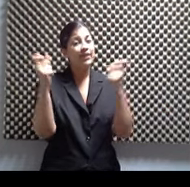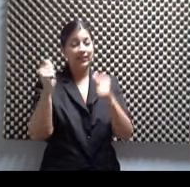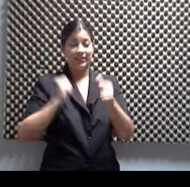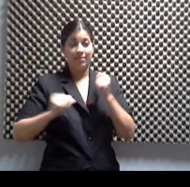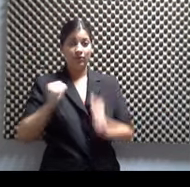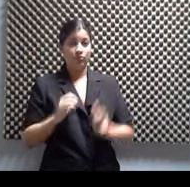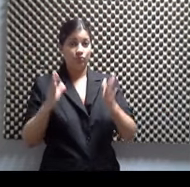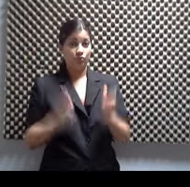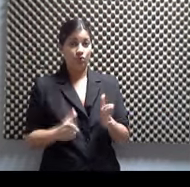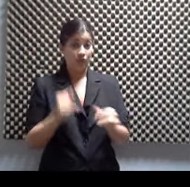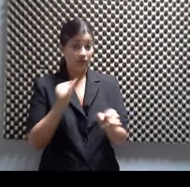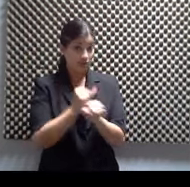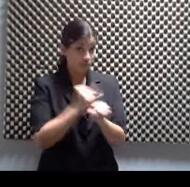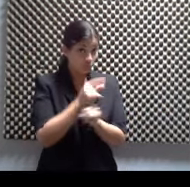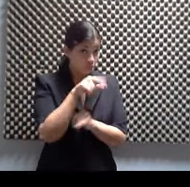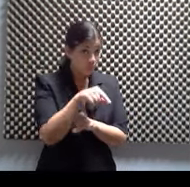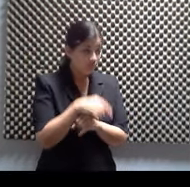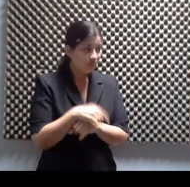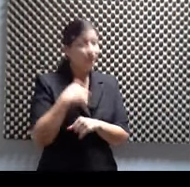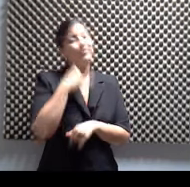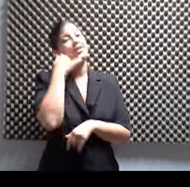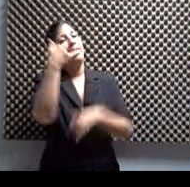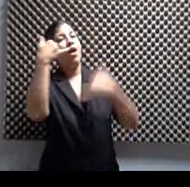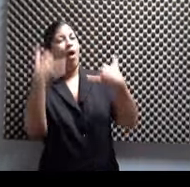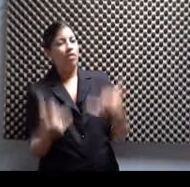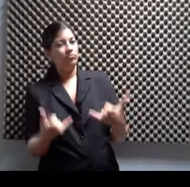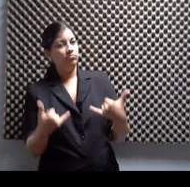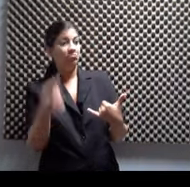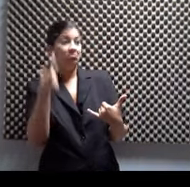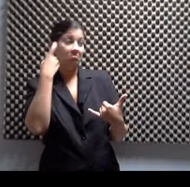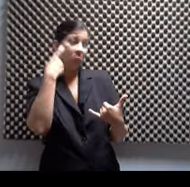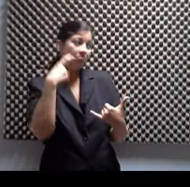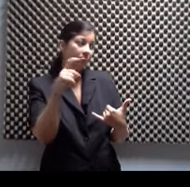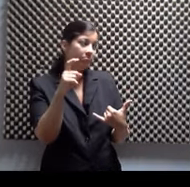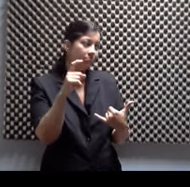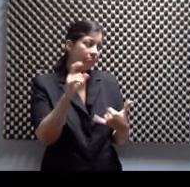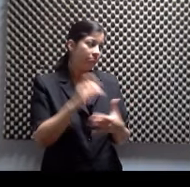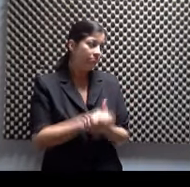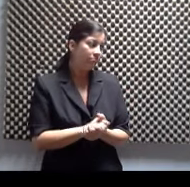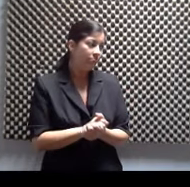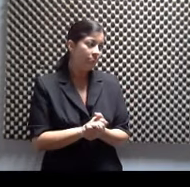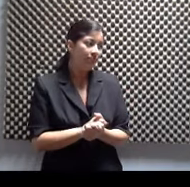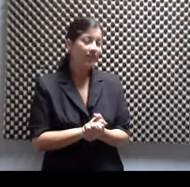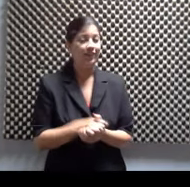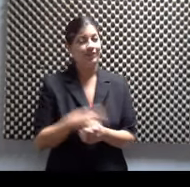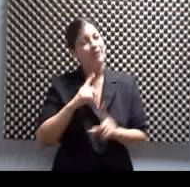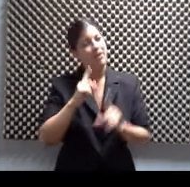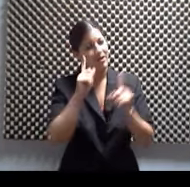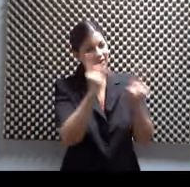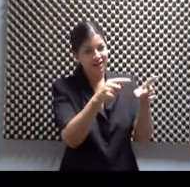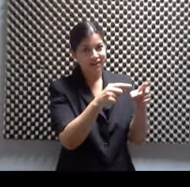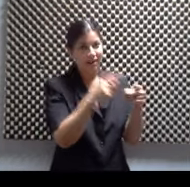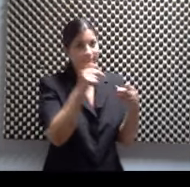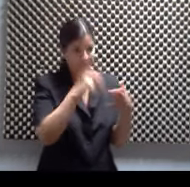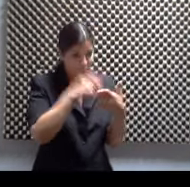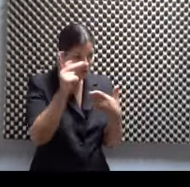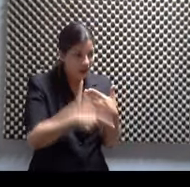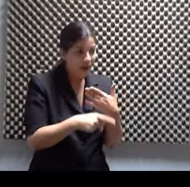están en eso. llamé hoy porque yo dije, déjame por lo menos ir al programador de Dramaturgos para decir este algo fresco, tú sabes,